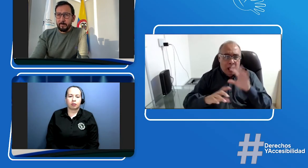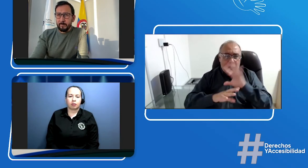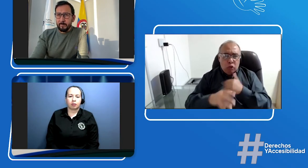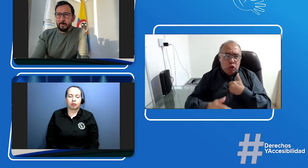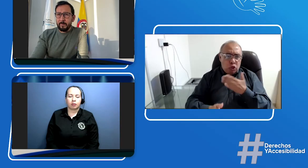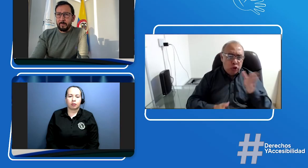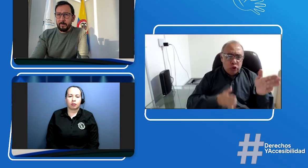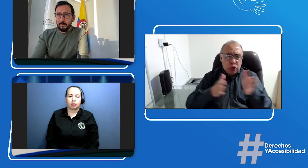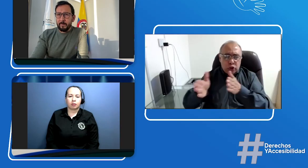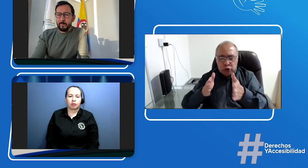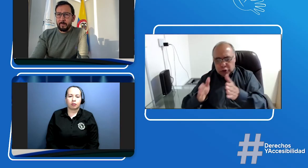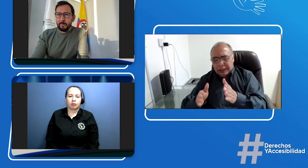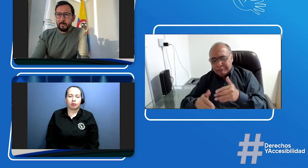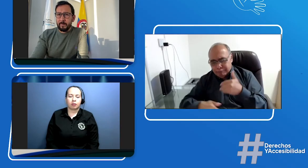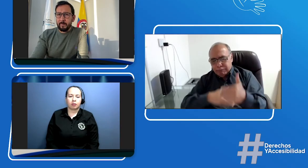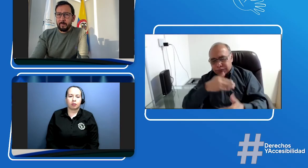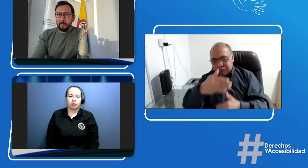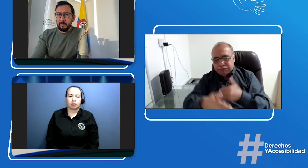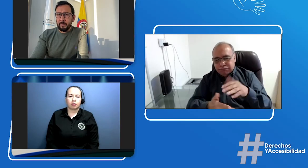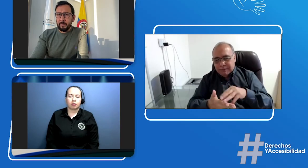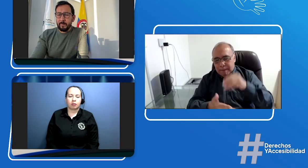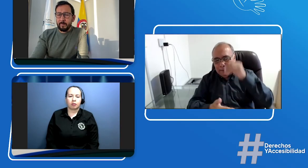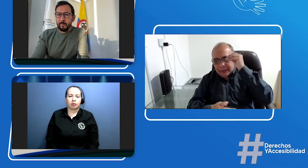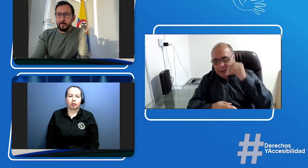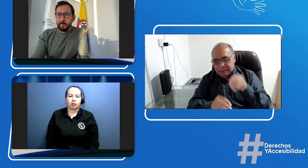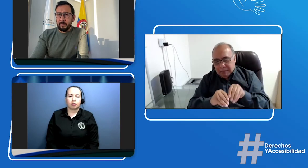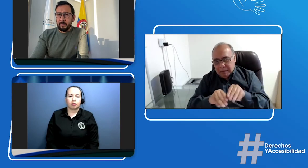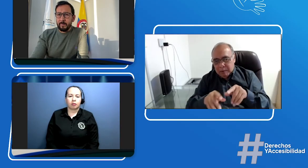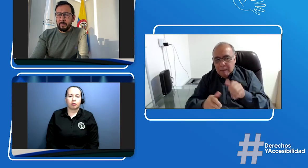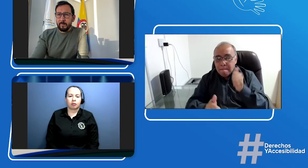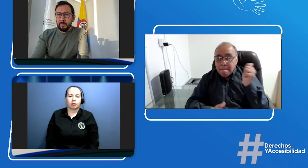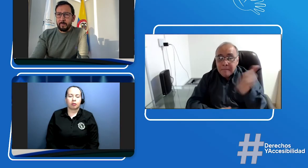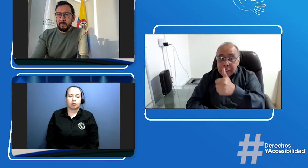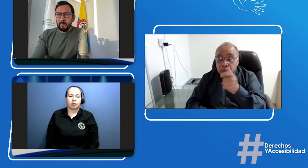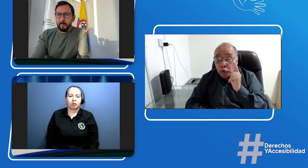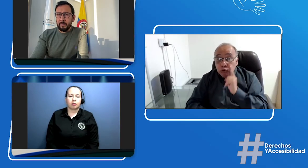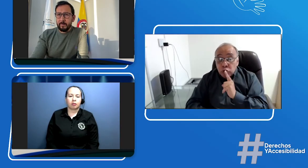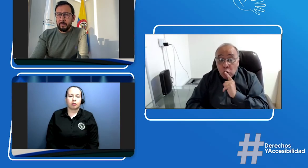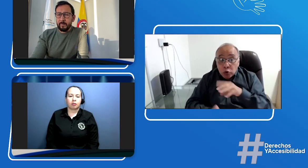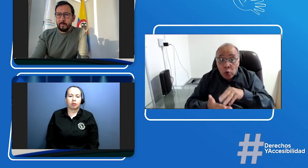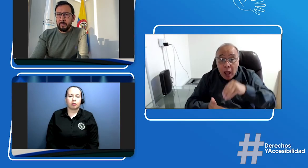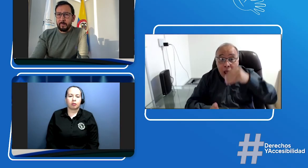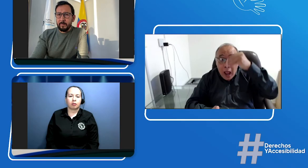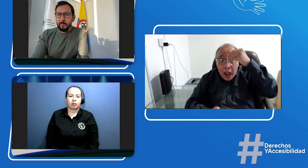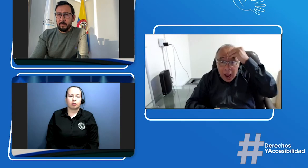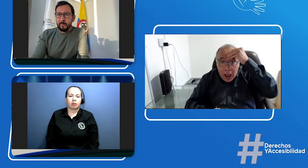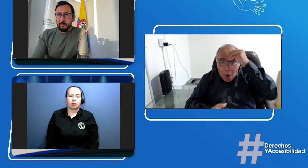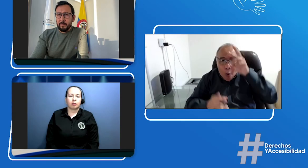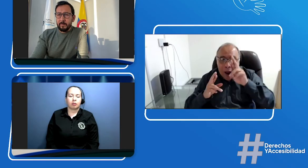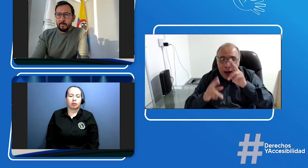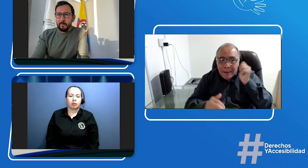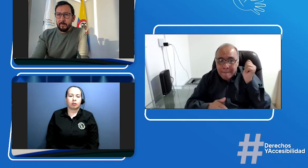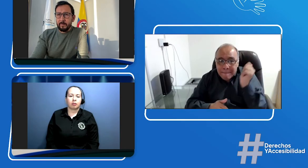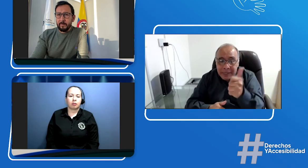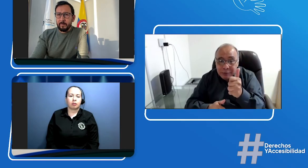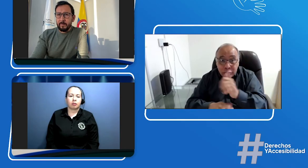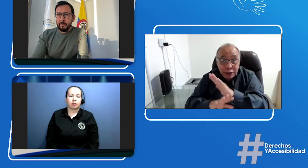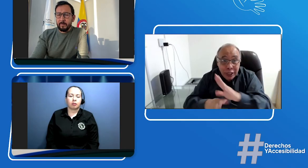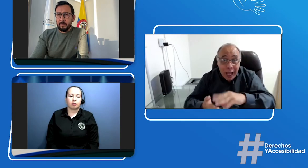sacado la licencia previamente de otra manera ahora con la resolución viene de otra manera sabemos que existen esas confusiones pero